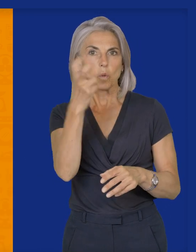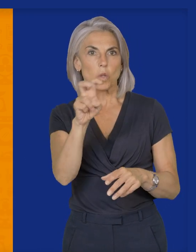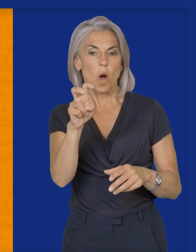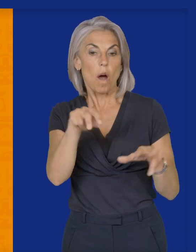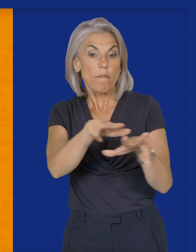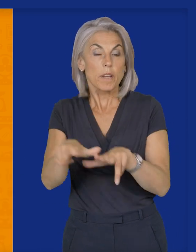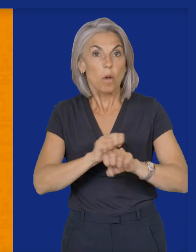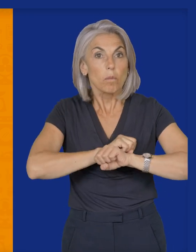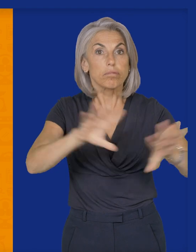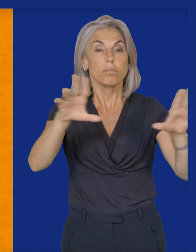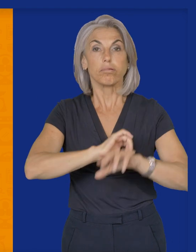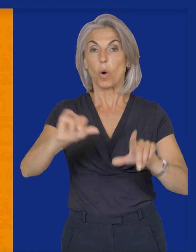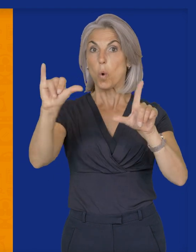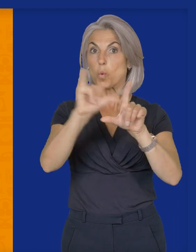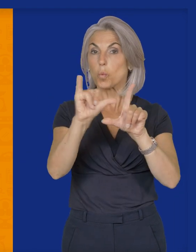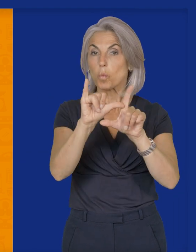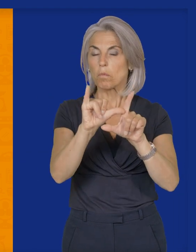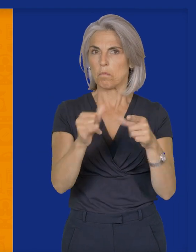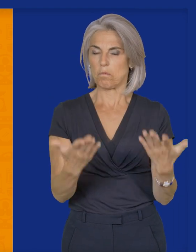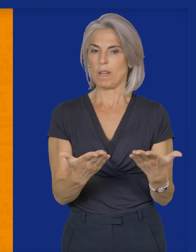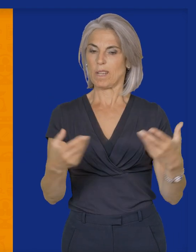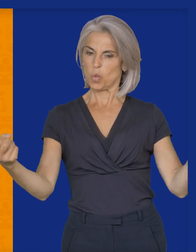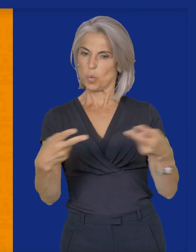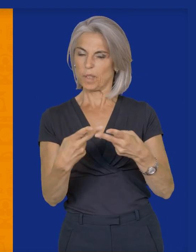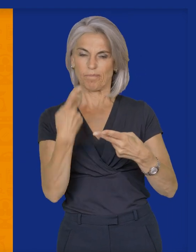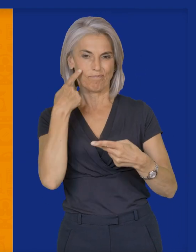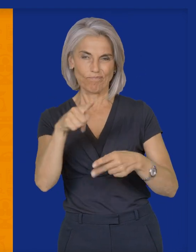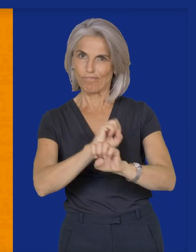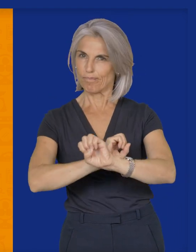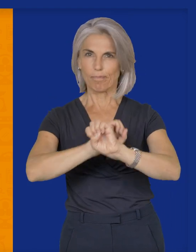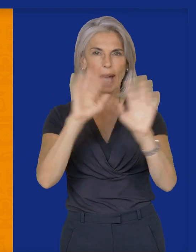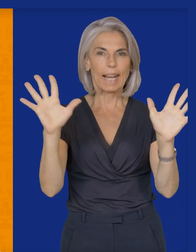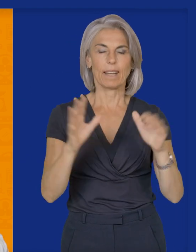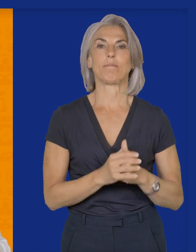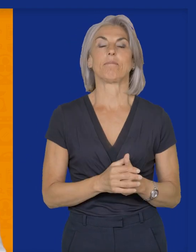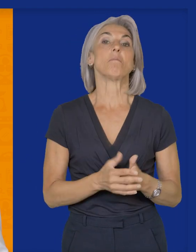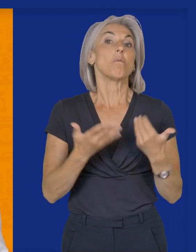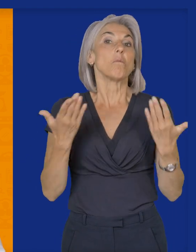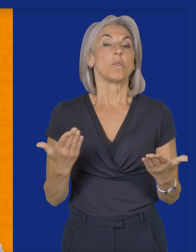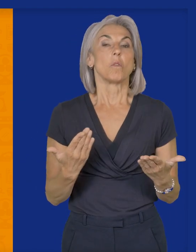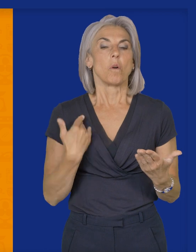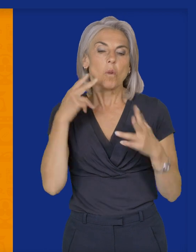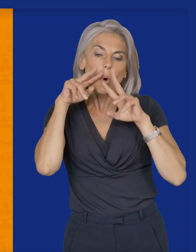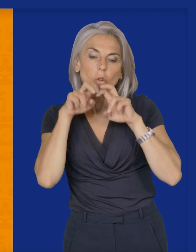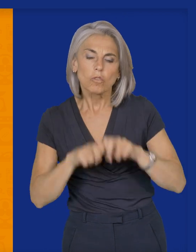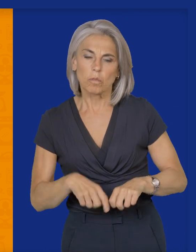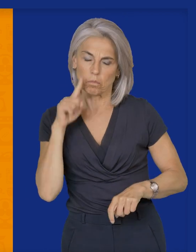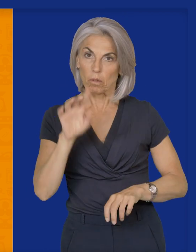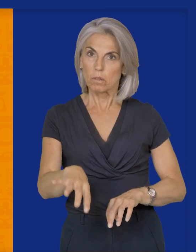publiées sur notre chaîne YouTube et les sous-titres ne nous paraissaient pas assez clairs. Après quelques recherches, nous avons découvert que plus d'un